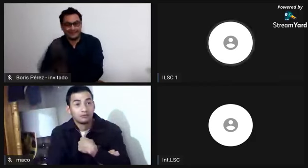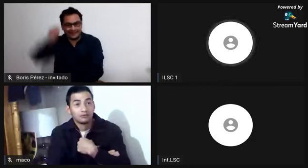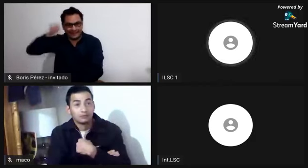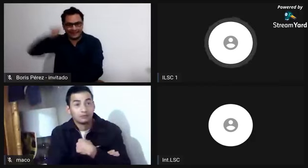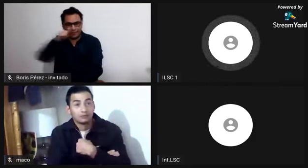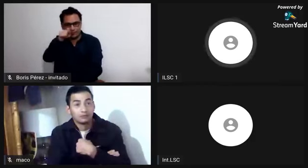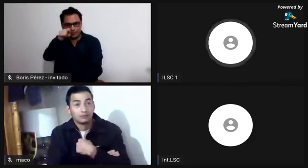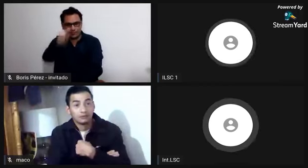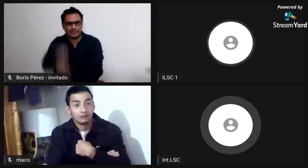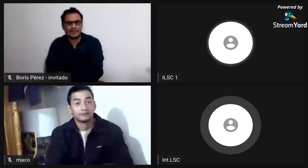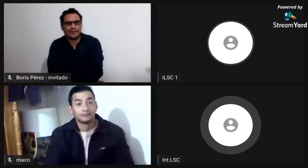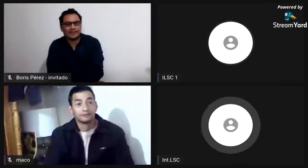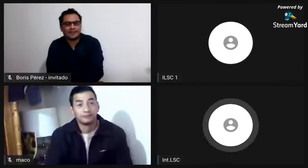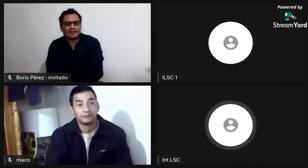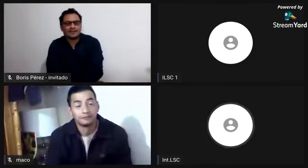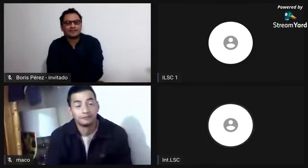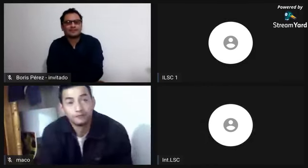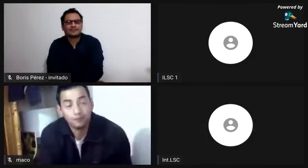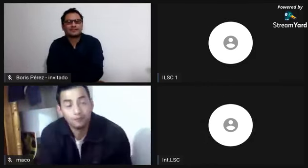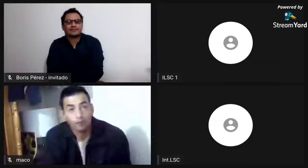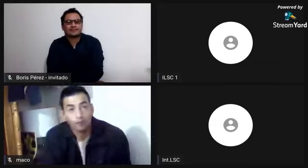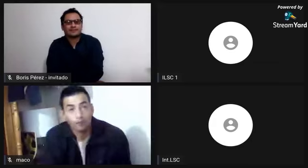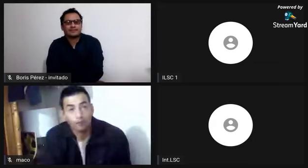Sí, ya puedes hacer tu pregunta. sí, bien.